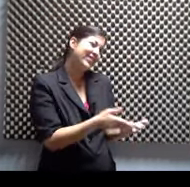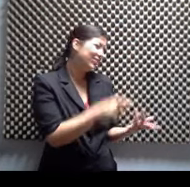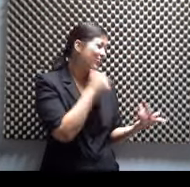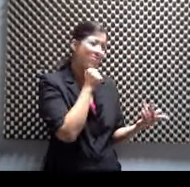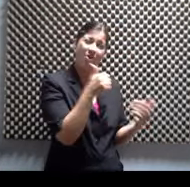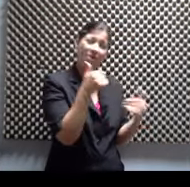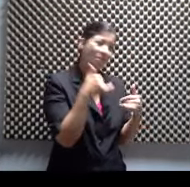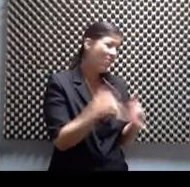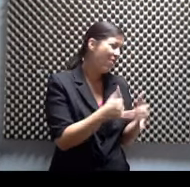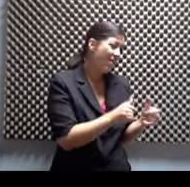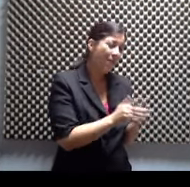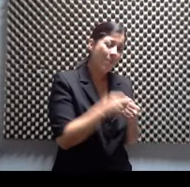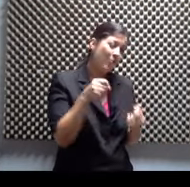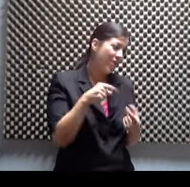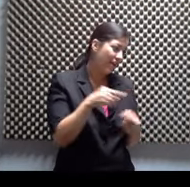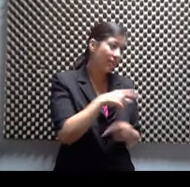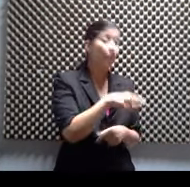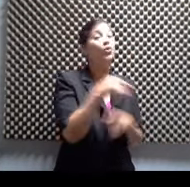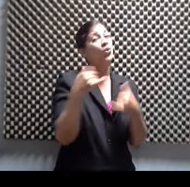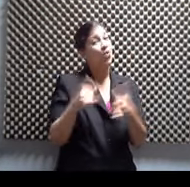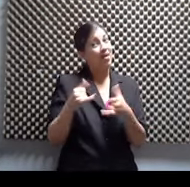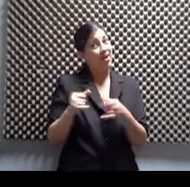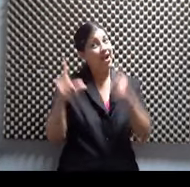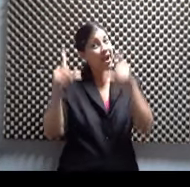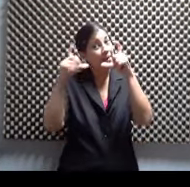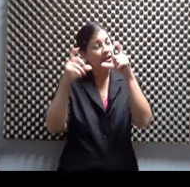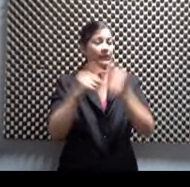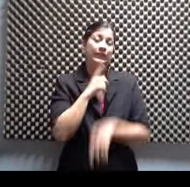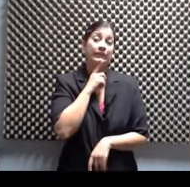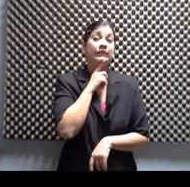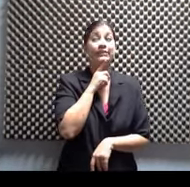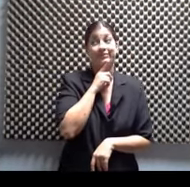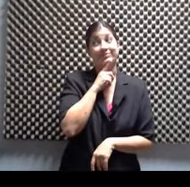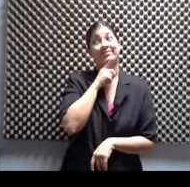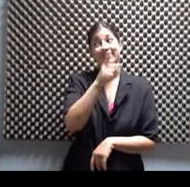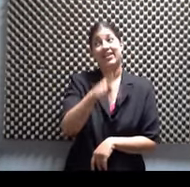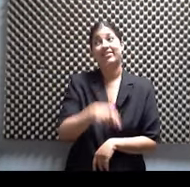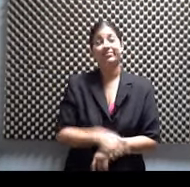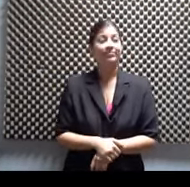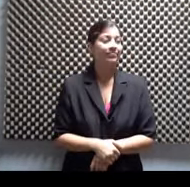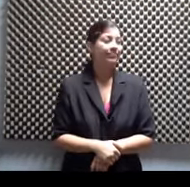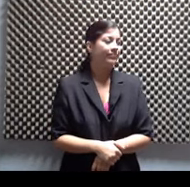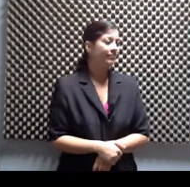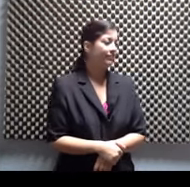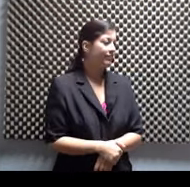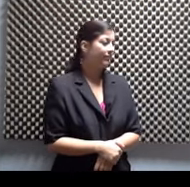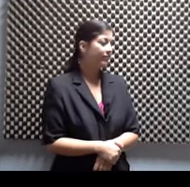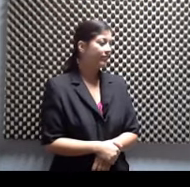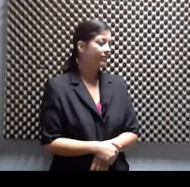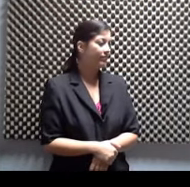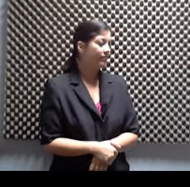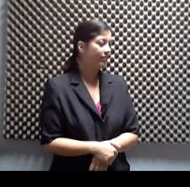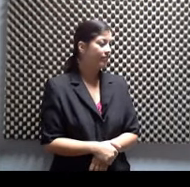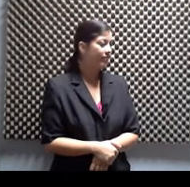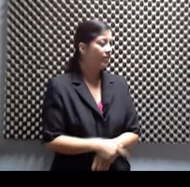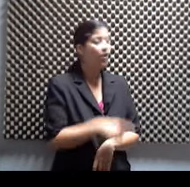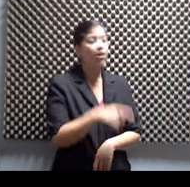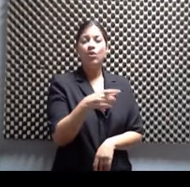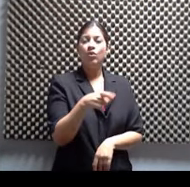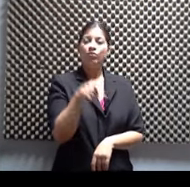cámaras. Cállate que así era. No te creas. Mira. Tú estuviste acá en Puerto Rico. Después